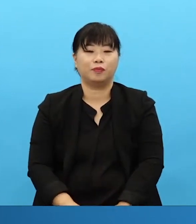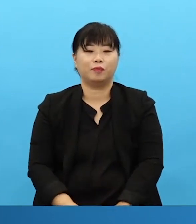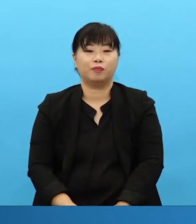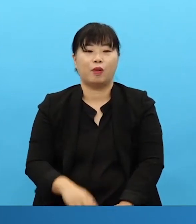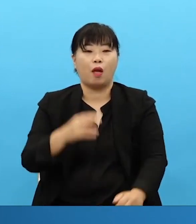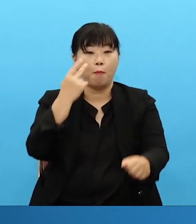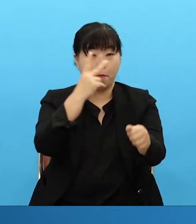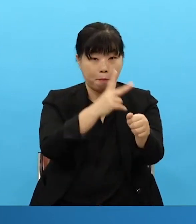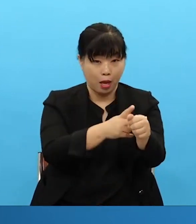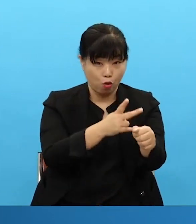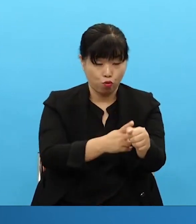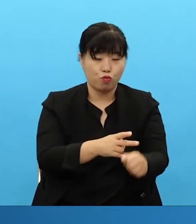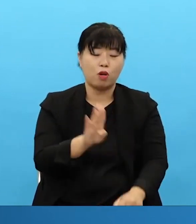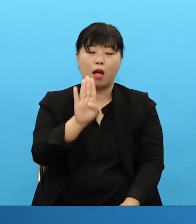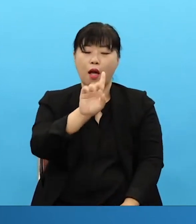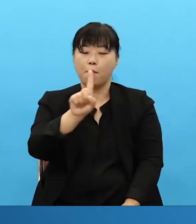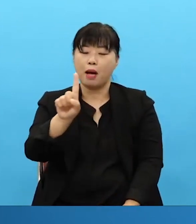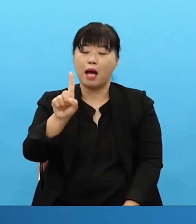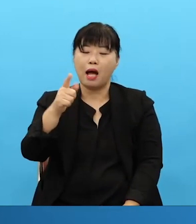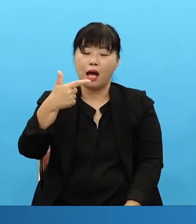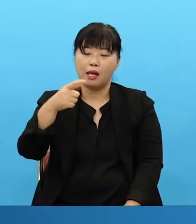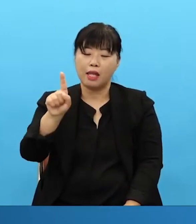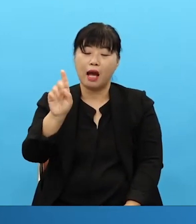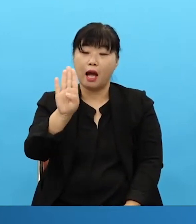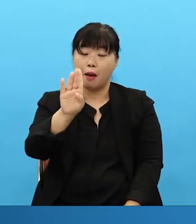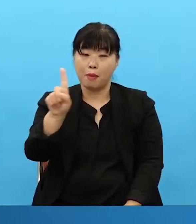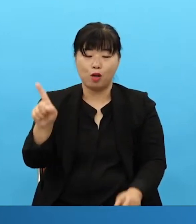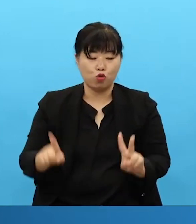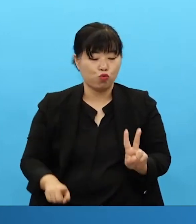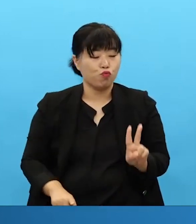바나바 두 사람이 봉계획적으로 했지만 여기에 평신도 중직자가 같이